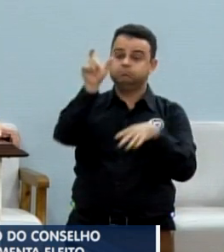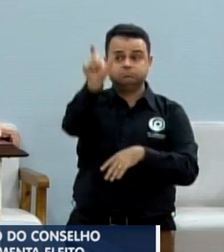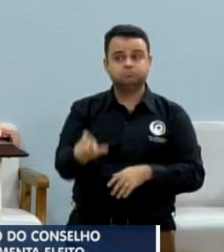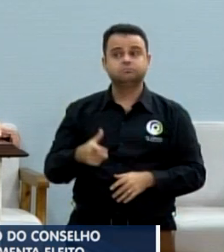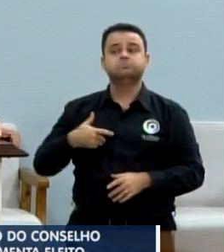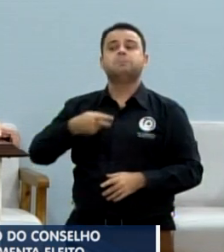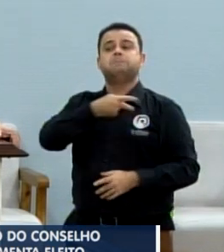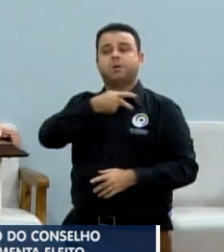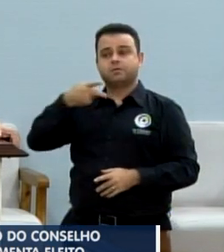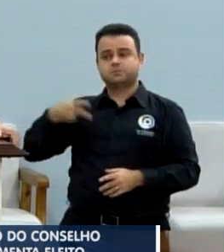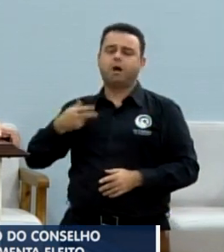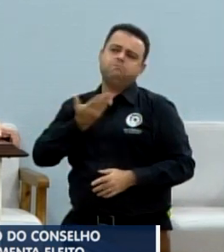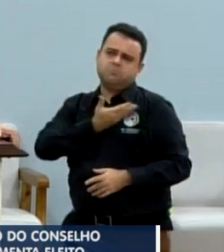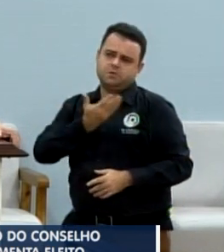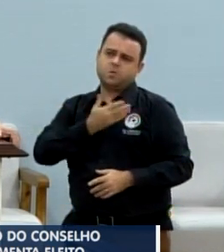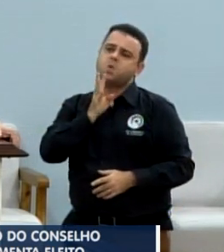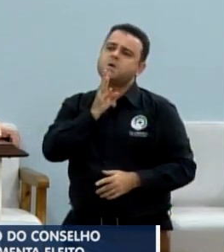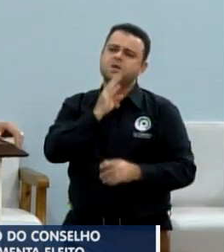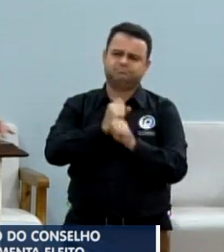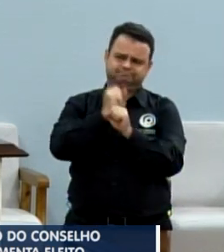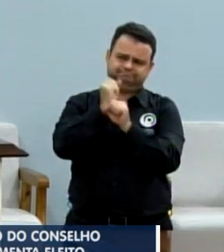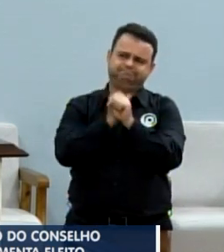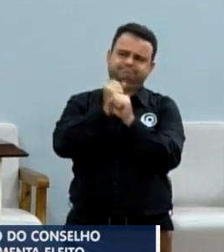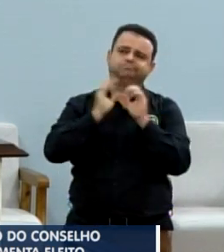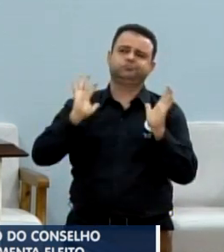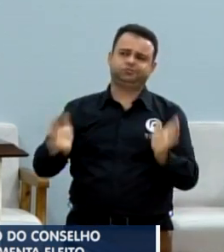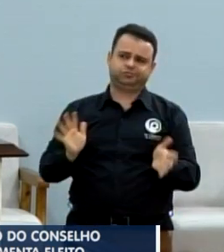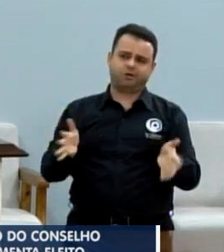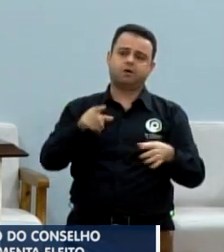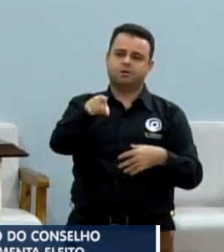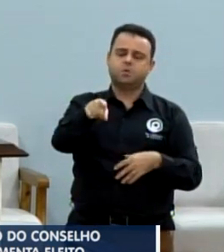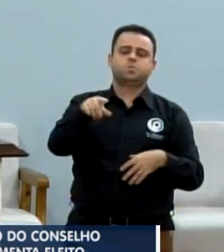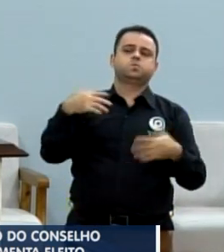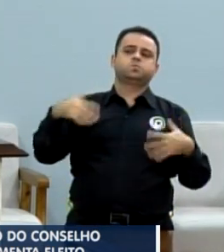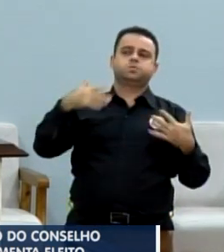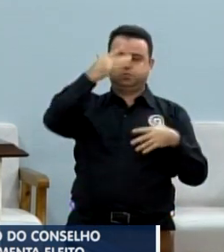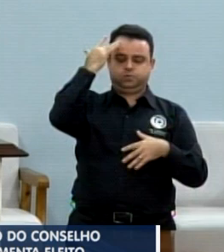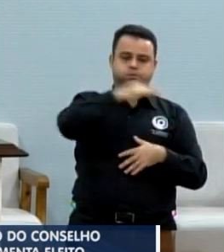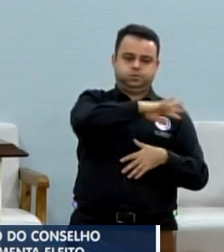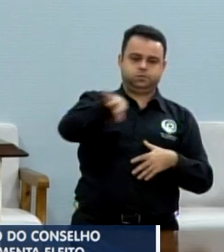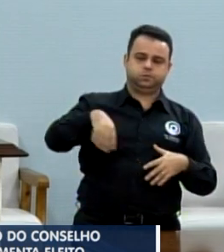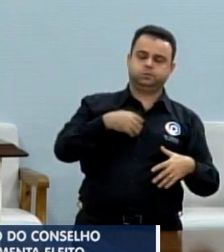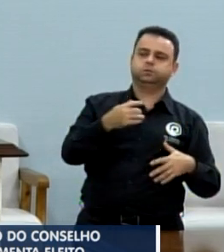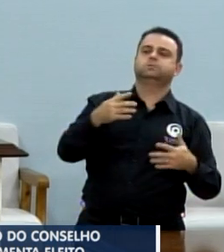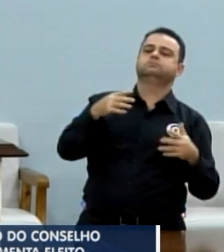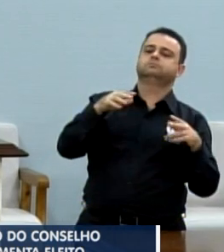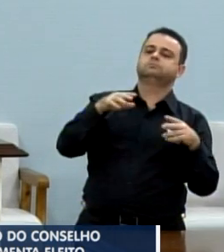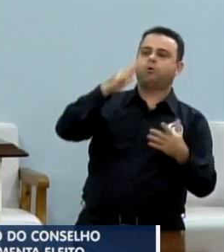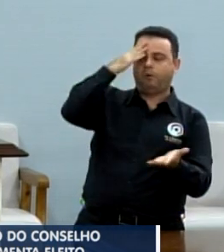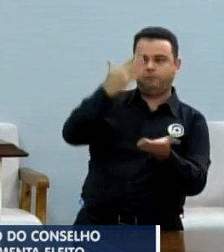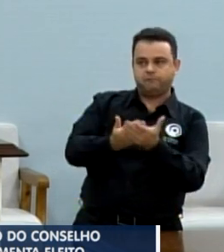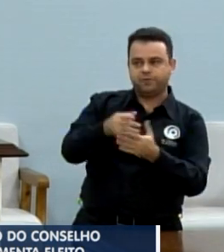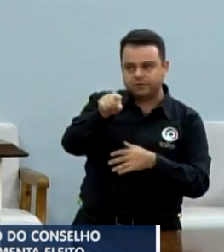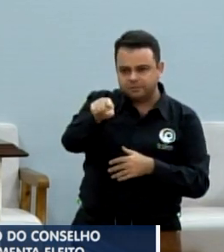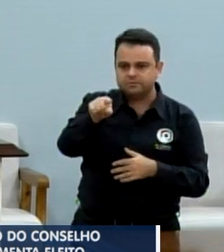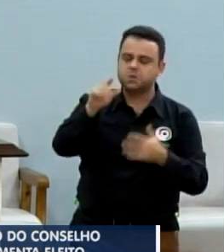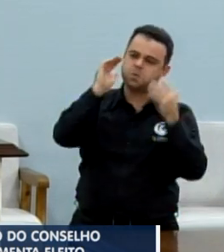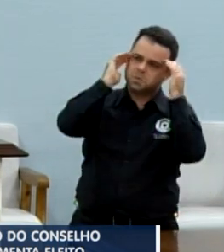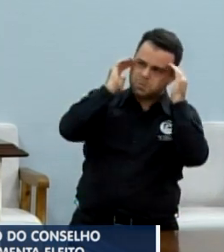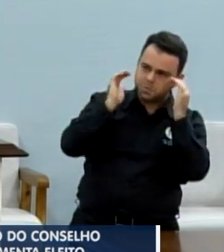que eu conheço há alguns anos, de grande respeito na nossa cidade, de credibilidade no evangelho,